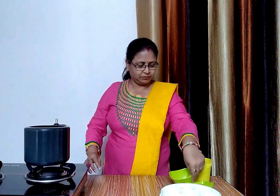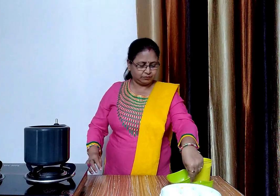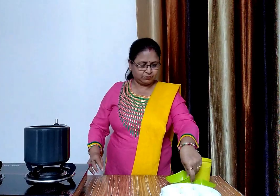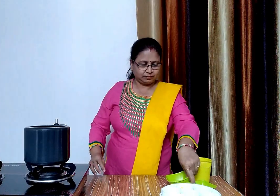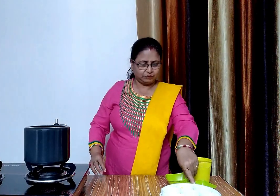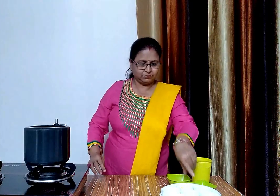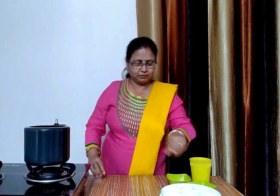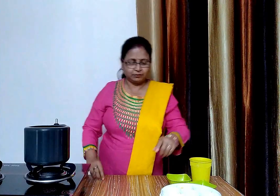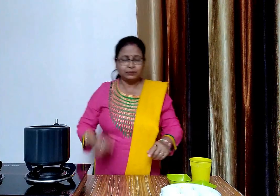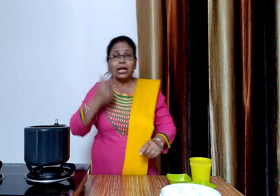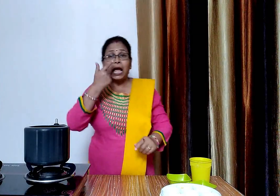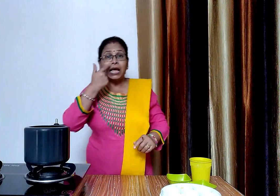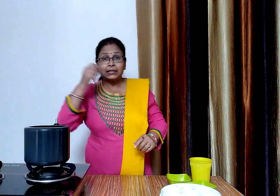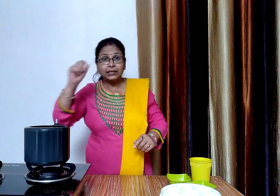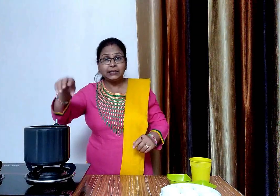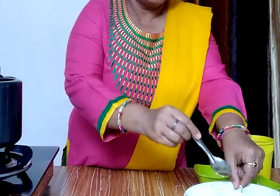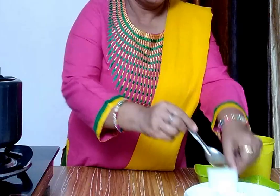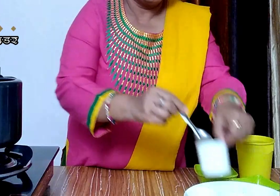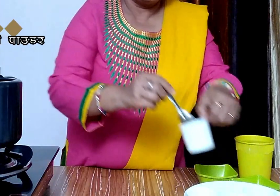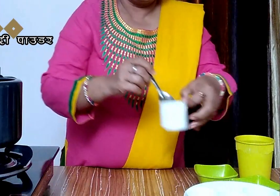अब इसमें थोड़ी सी हल्दी